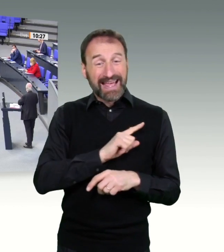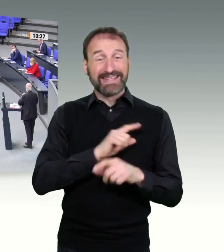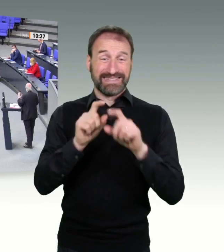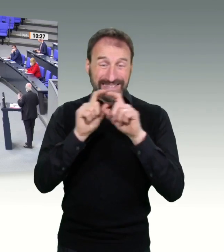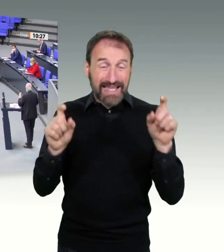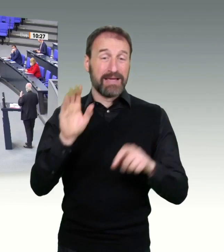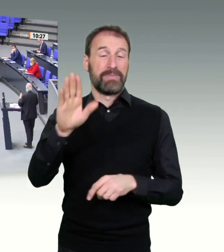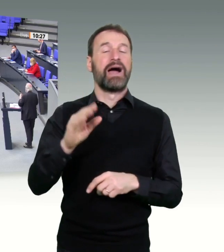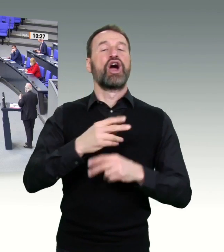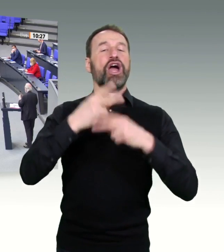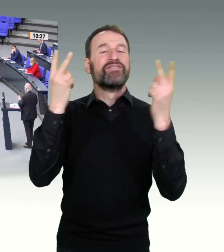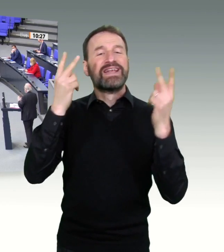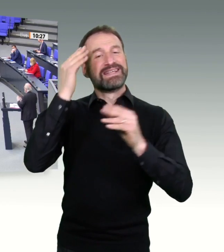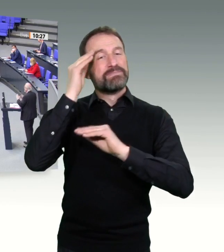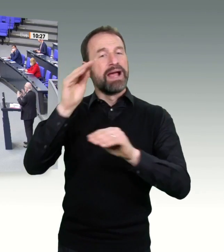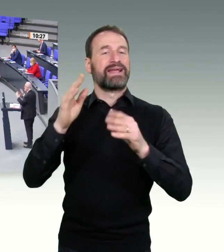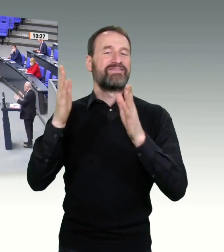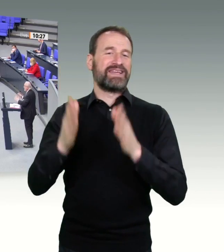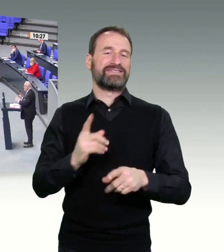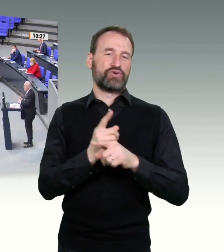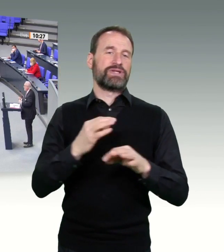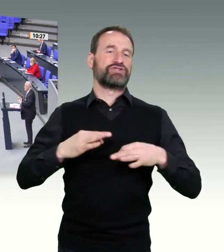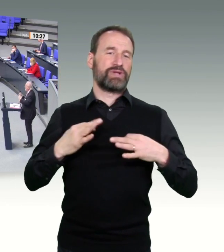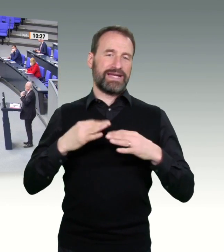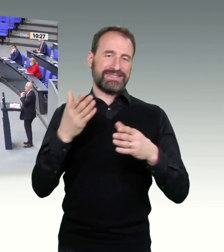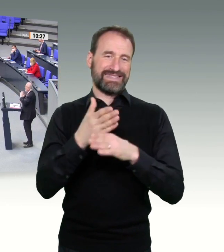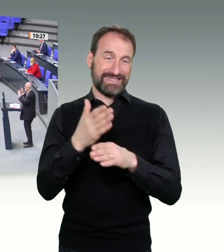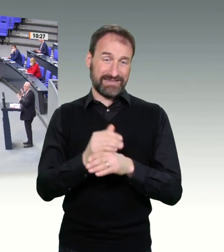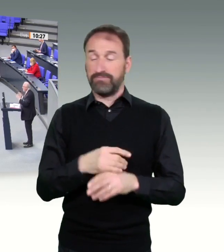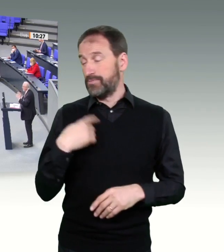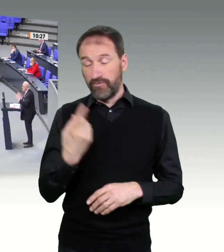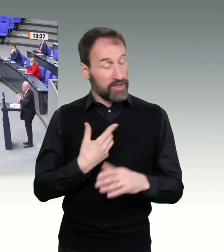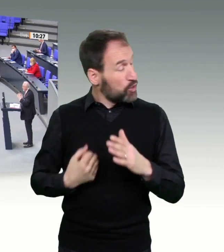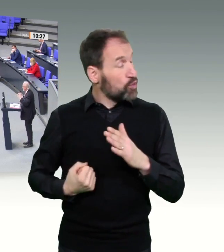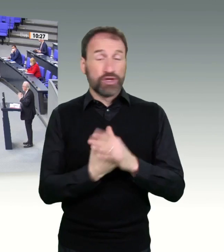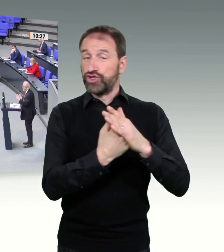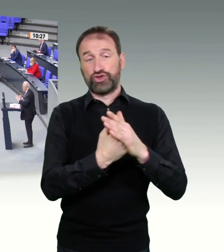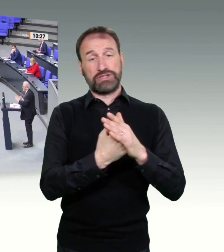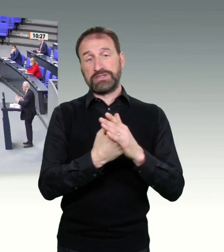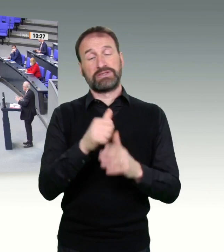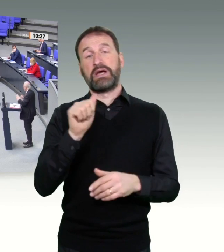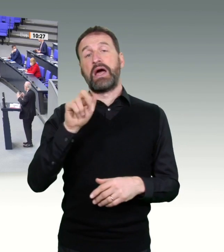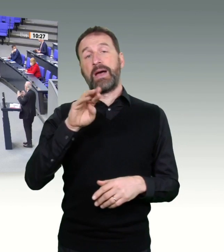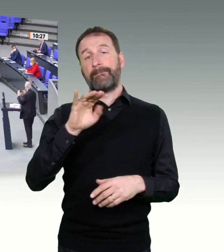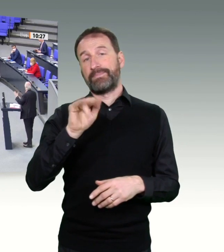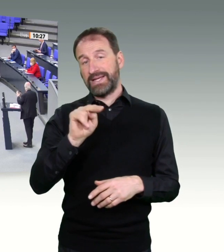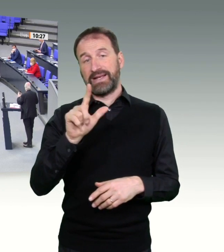total und komplett mit der Ansage, dass die Digitalisierung ausgebaut gehört und dass es zu den großen